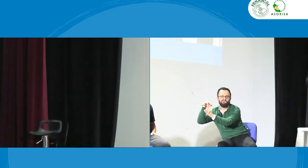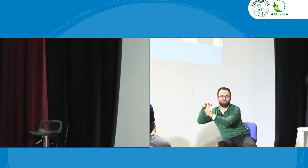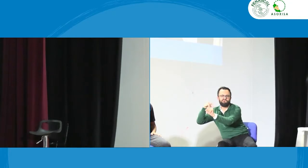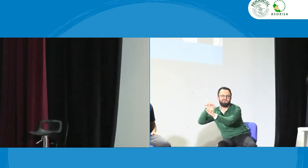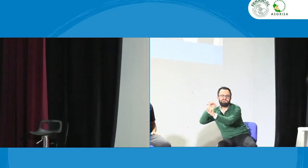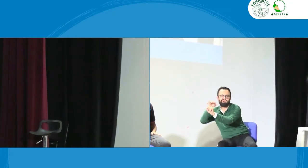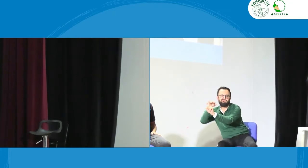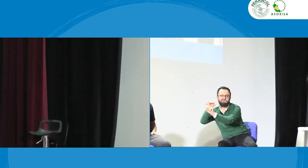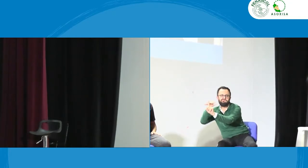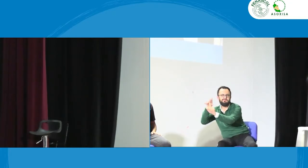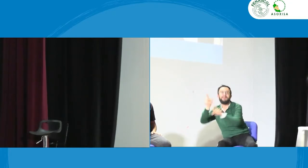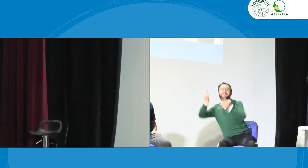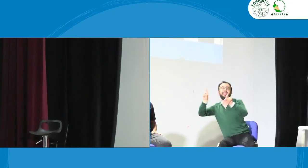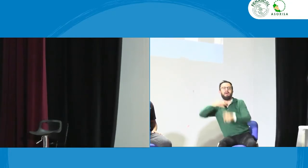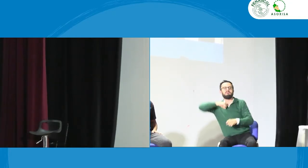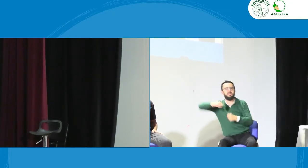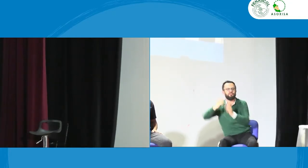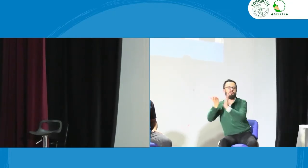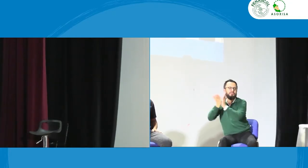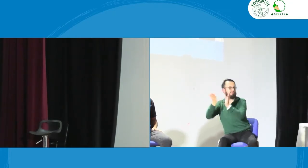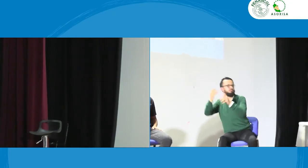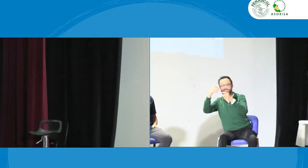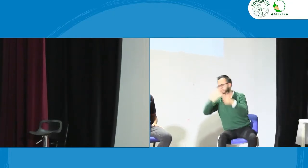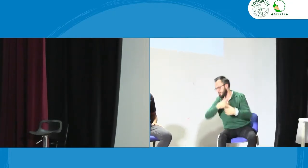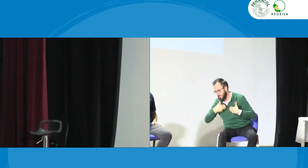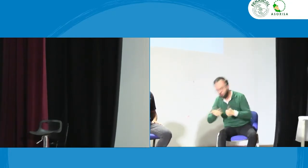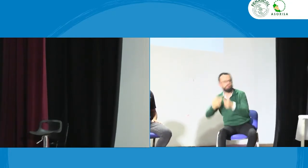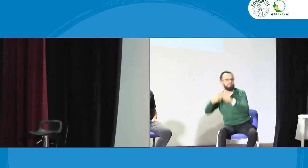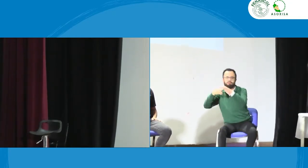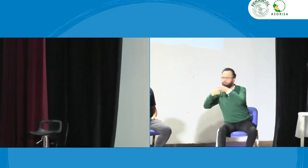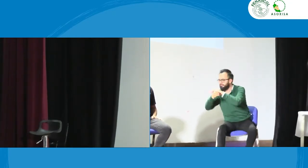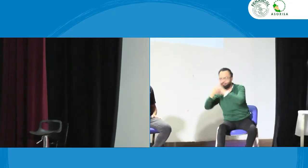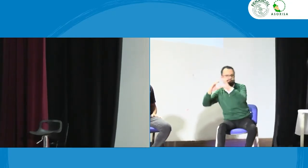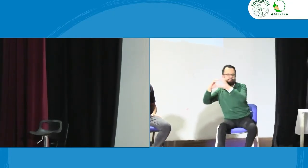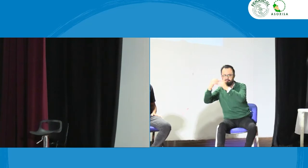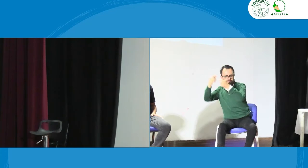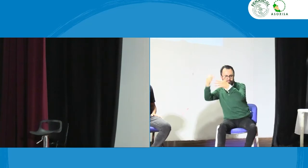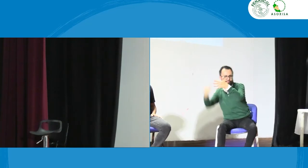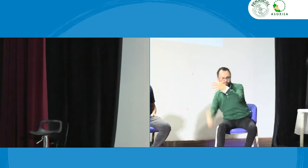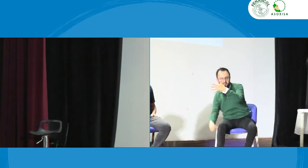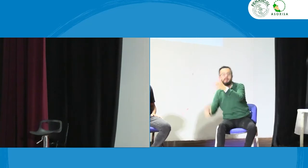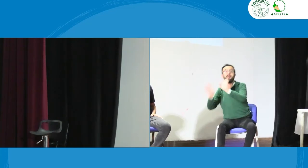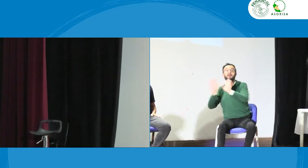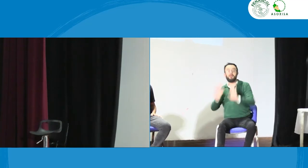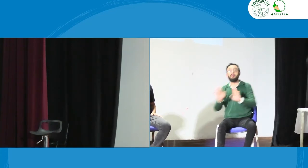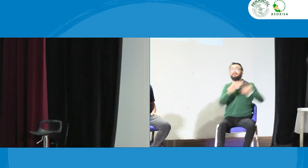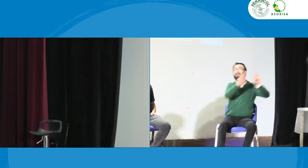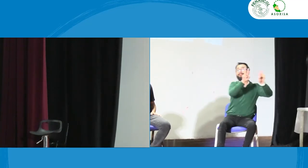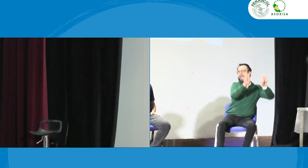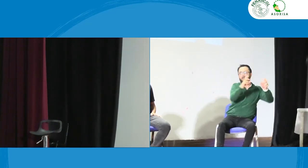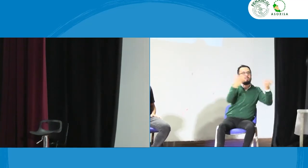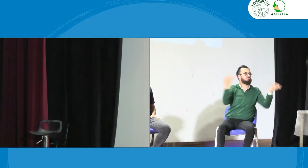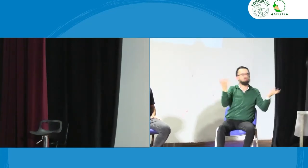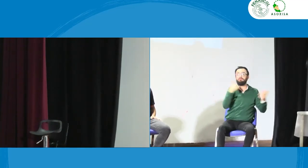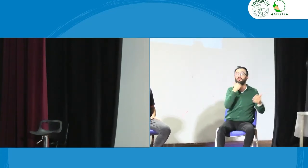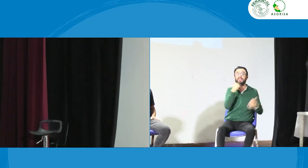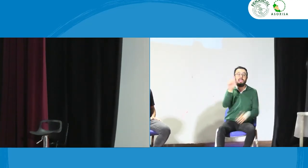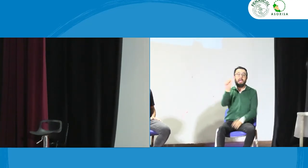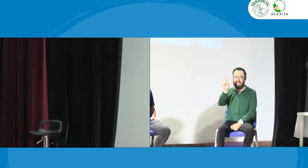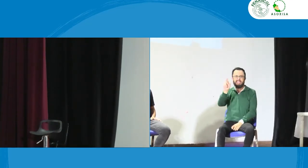ser un intérprete pero la incidencia la hace la persona sorda ya sea el derecho que sea comunicación accesibilidad